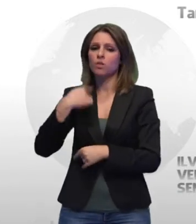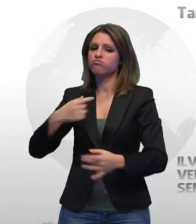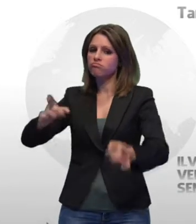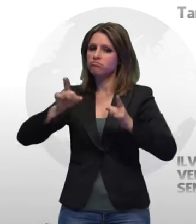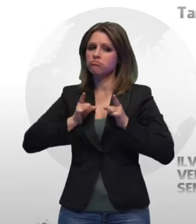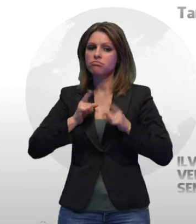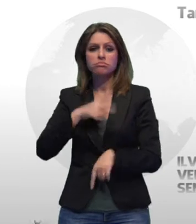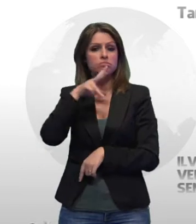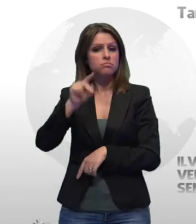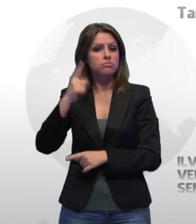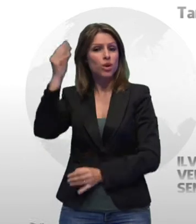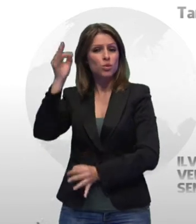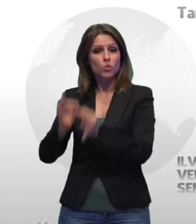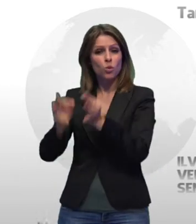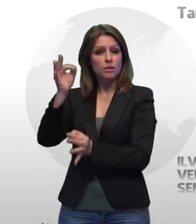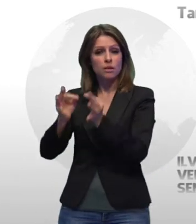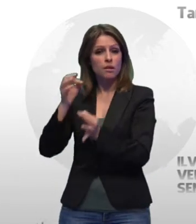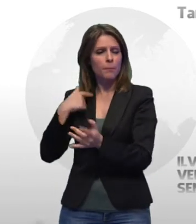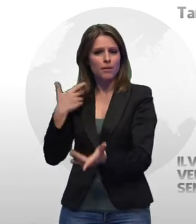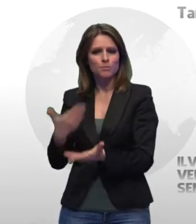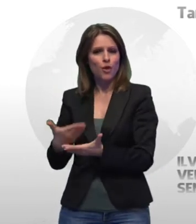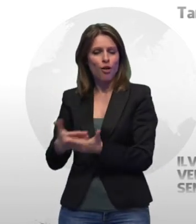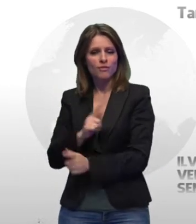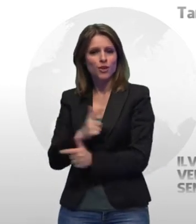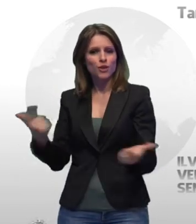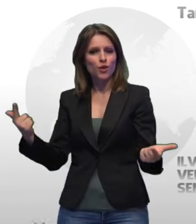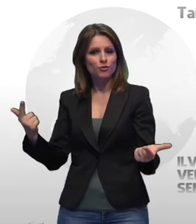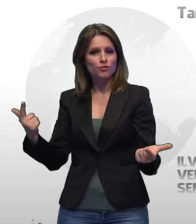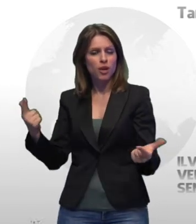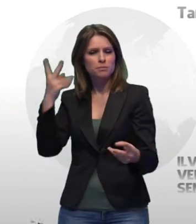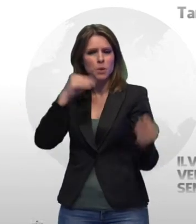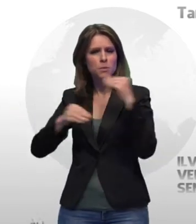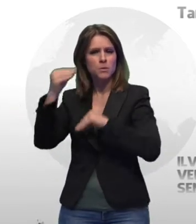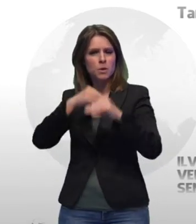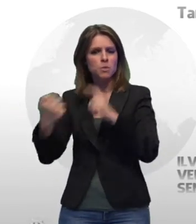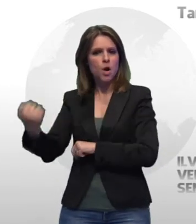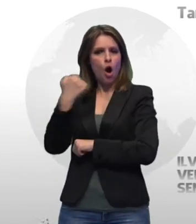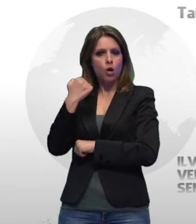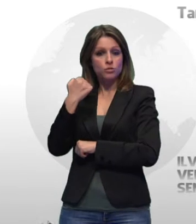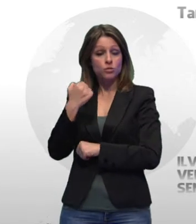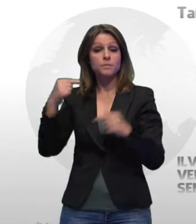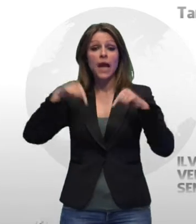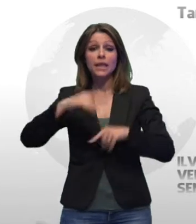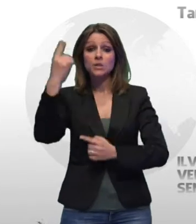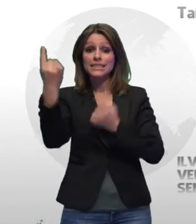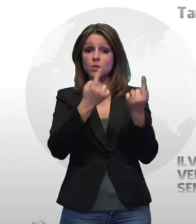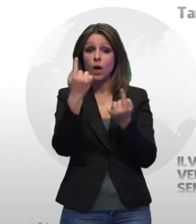senza prove e con una sceneggiatura già scritta. E oggi il caso approda al Consiglio regionale.